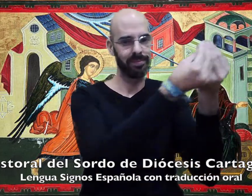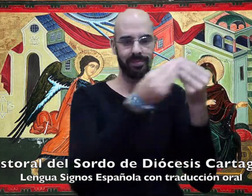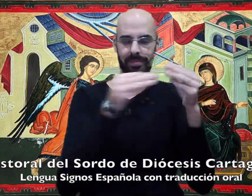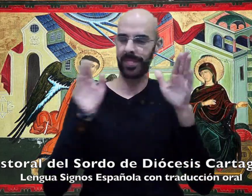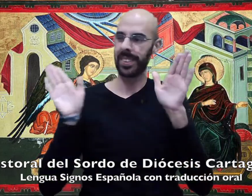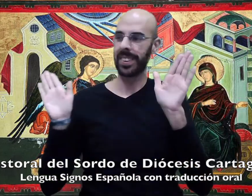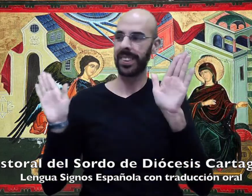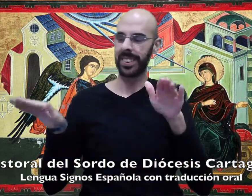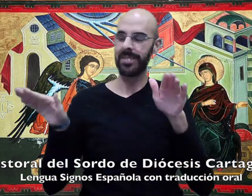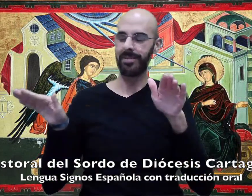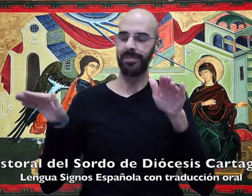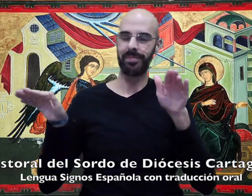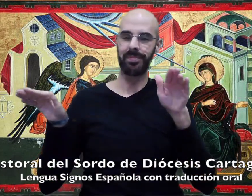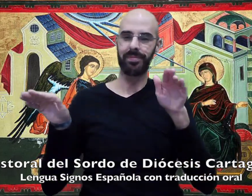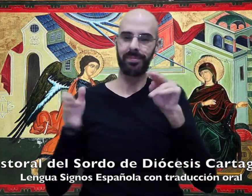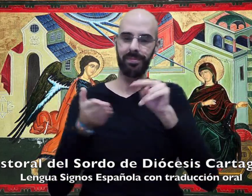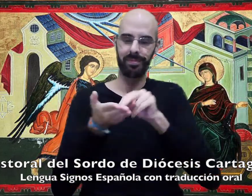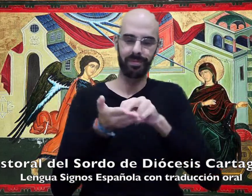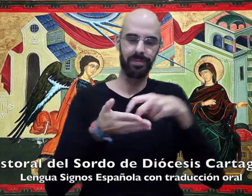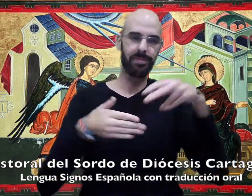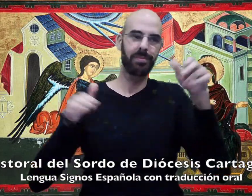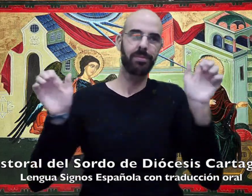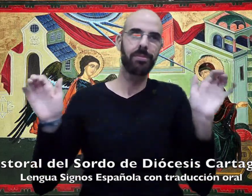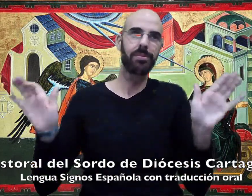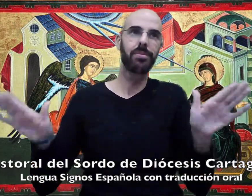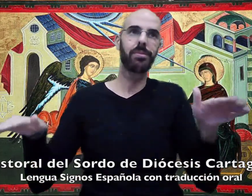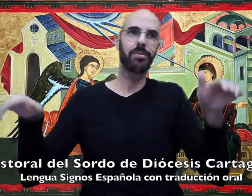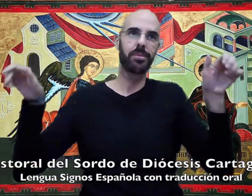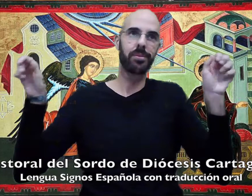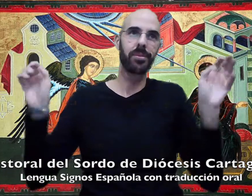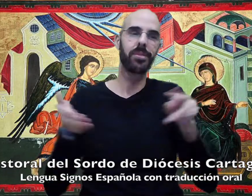Y el ángel se retiró.